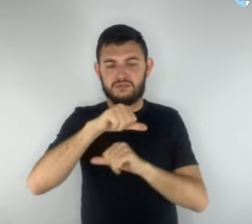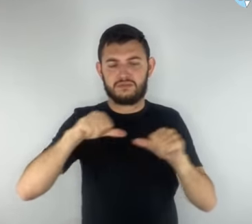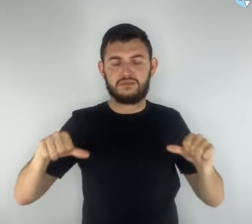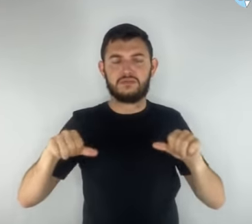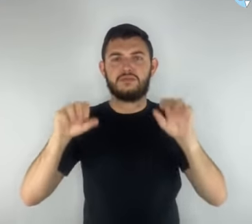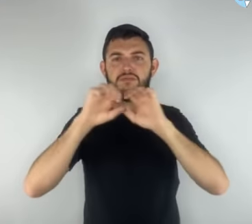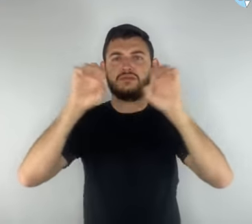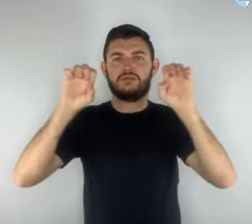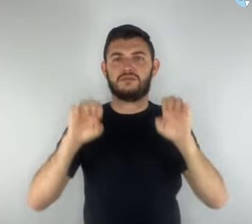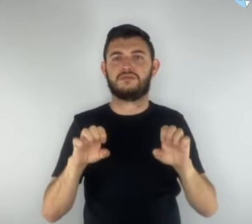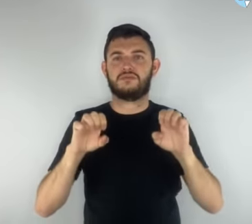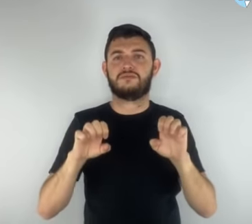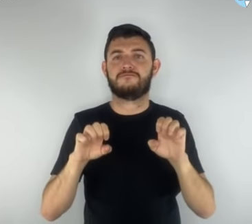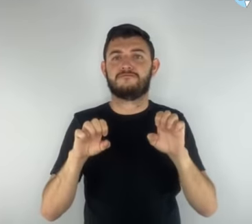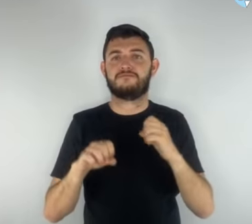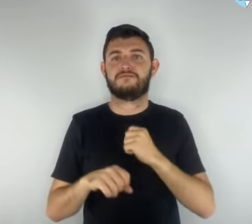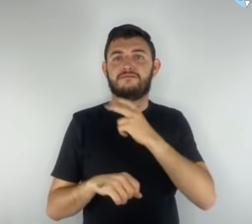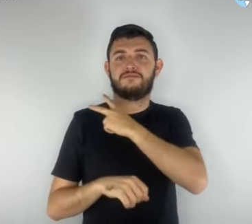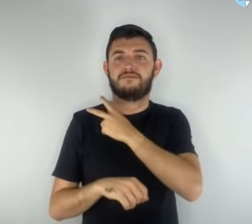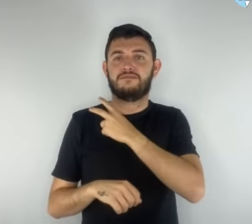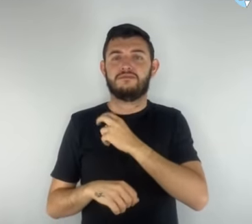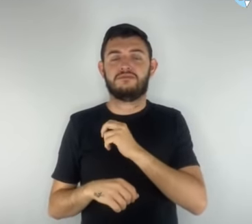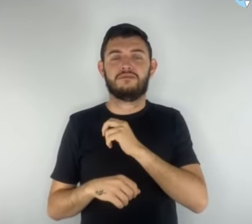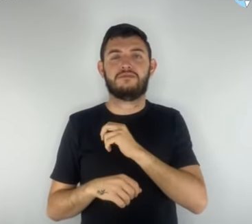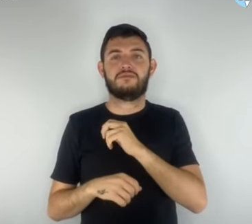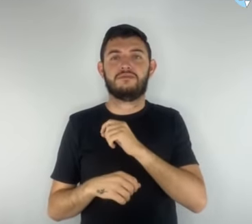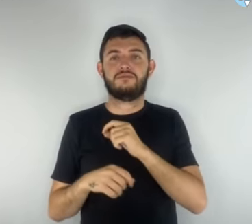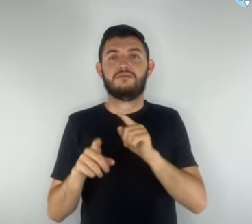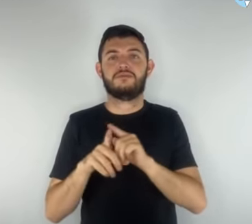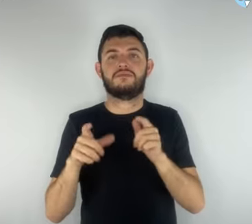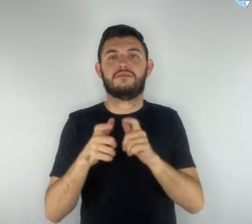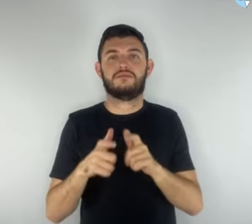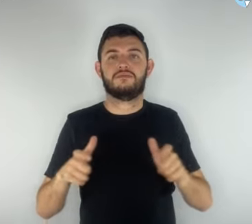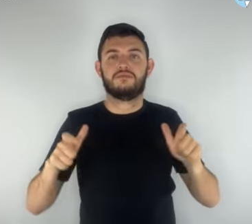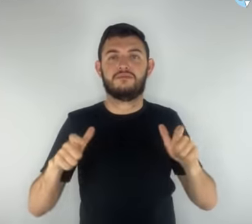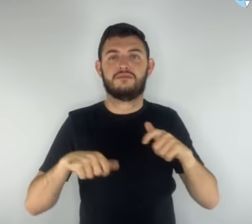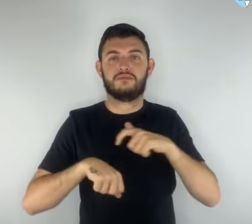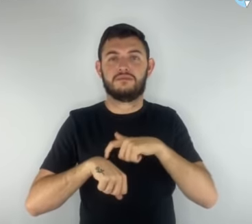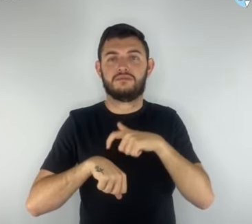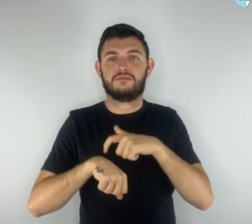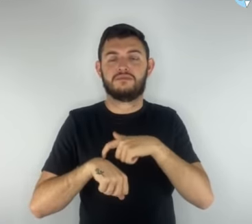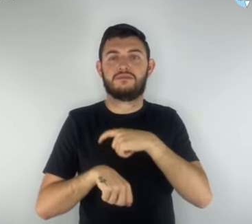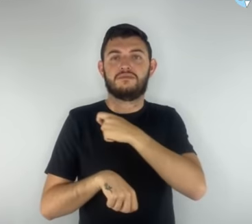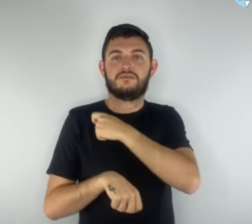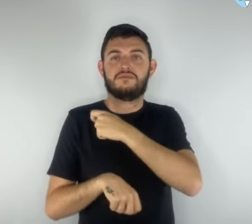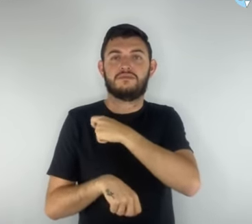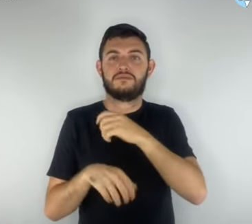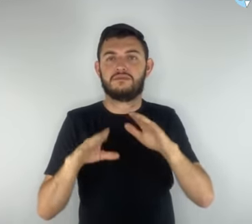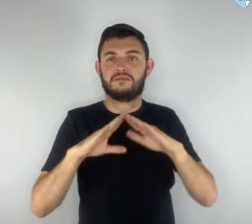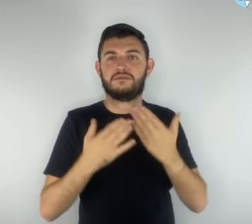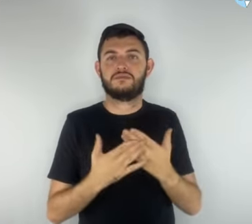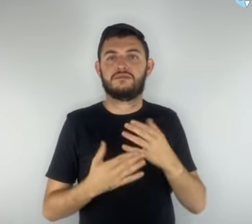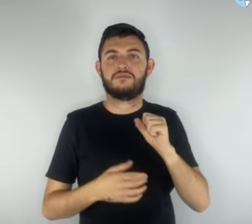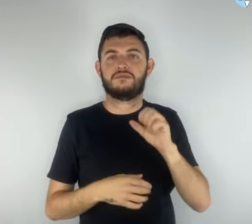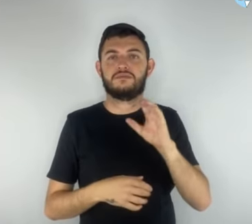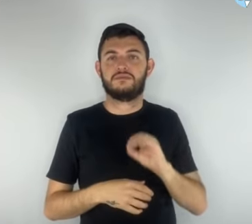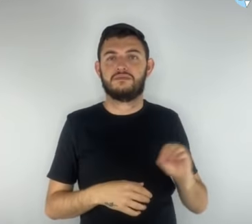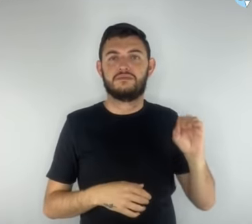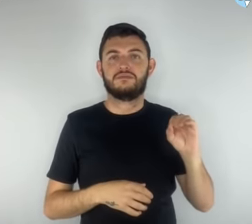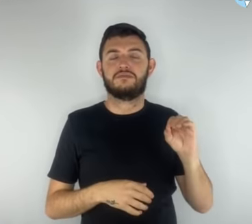estrutura do ensino médio, ampliando o tempo mínimo do estudante na escola de 800 horas para 1